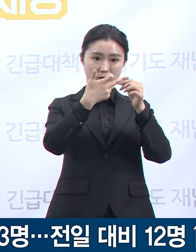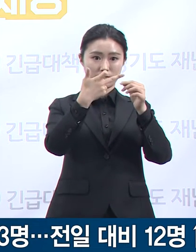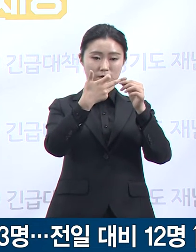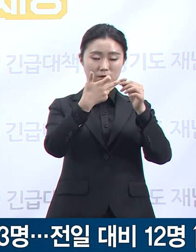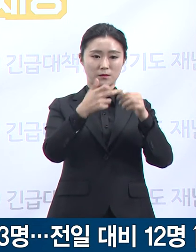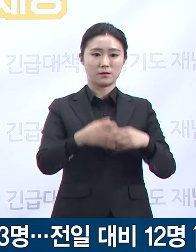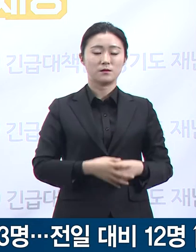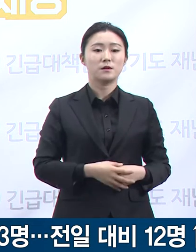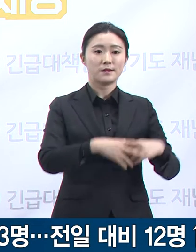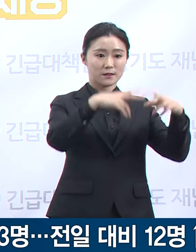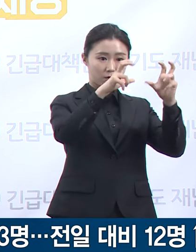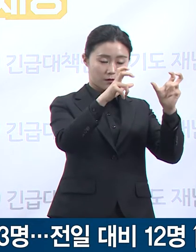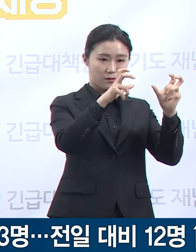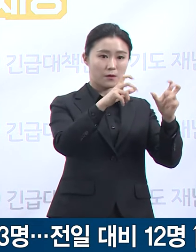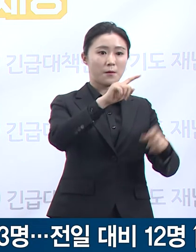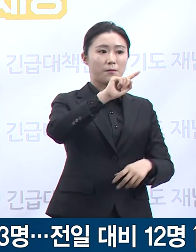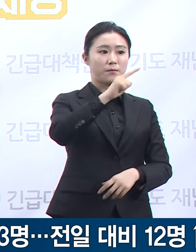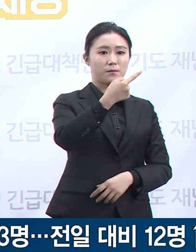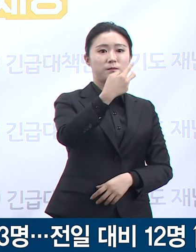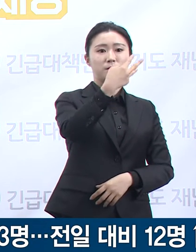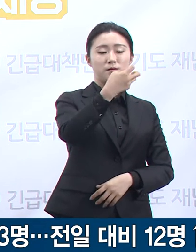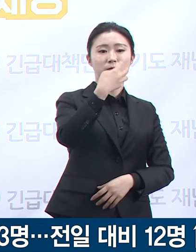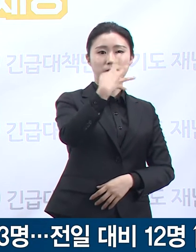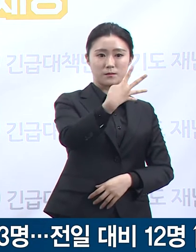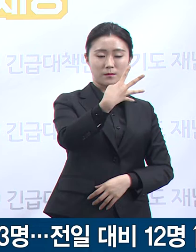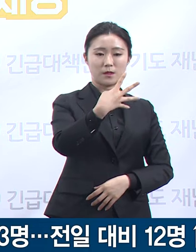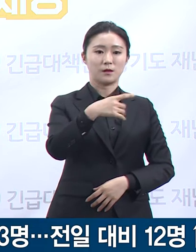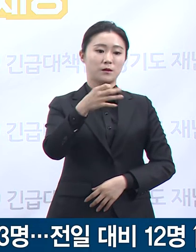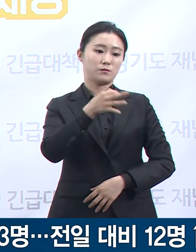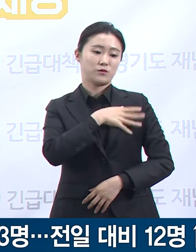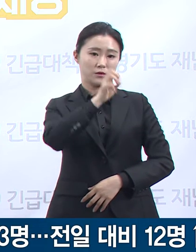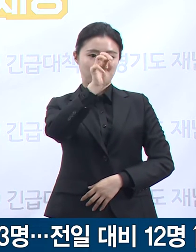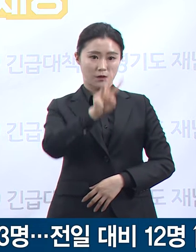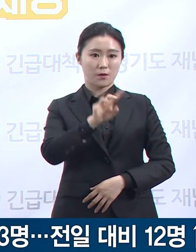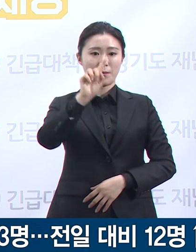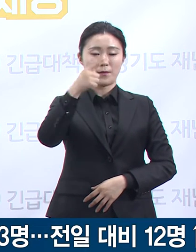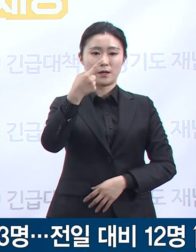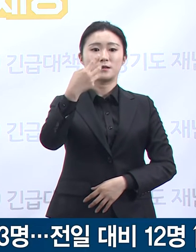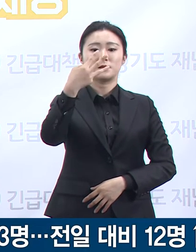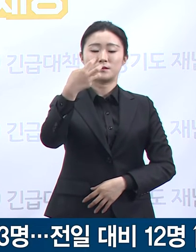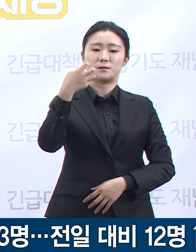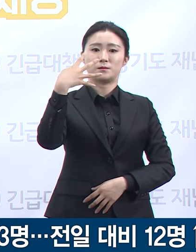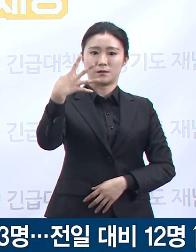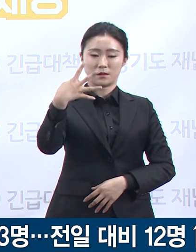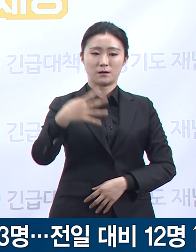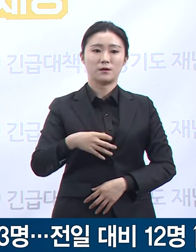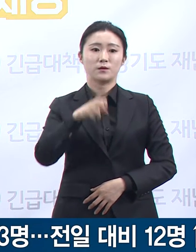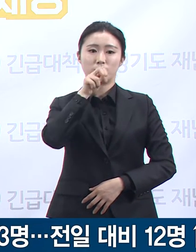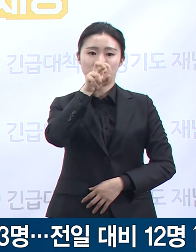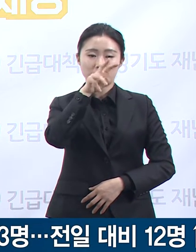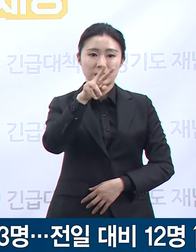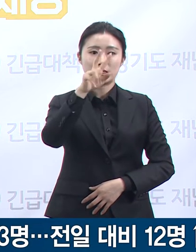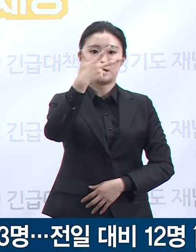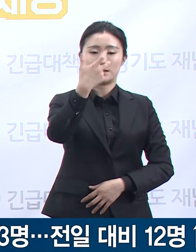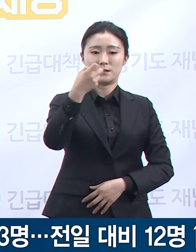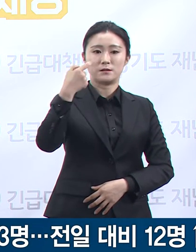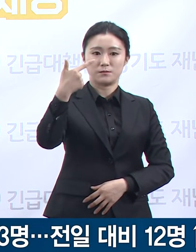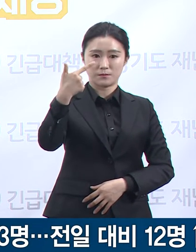134명, 부천시 117명, 용인시 76명 순으로 확진자가 발생하였습니다.